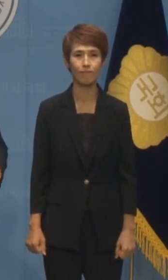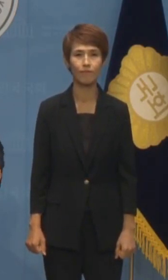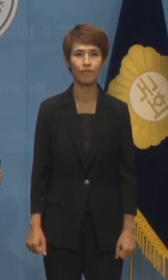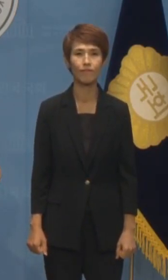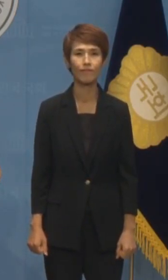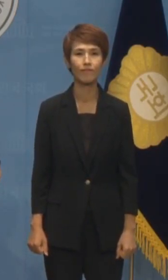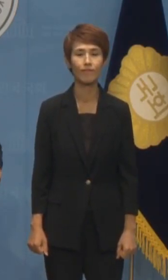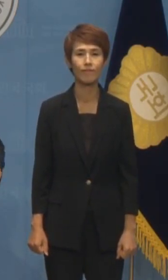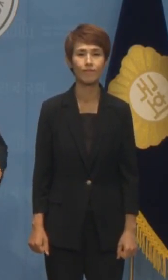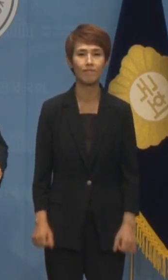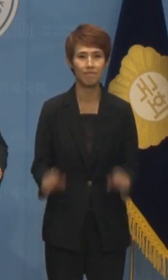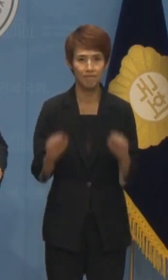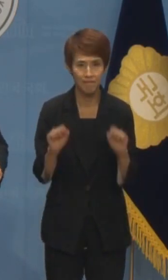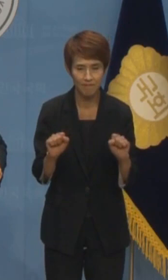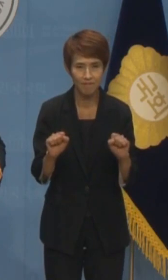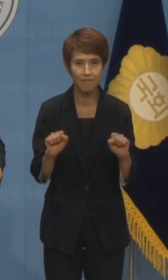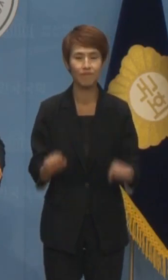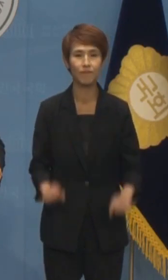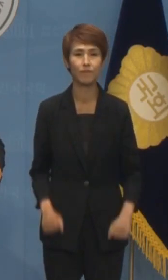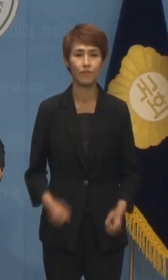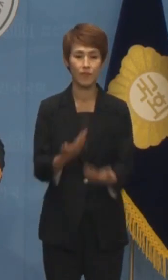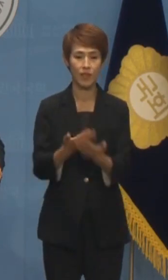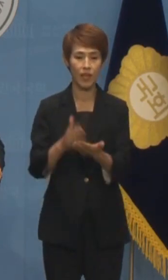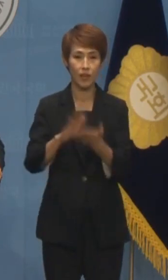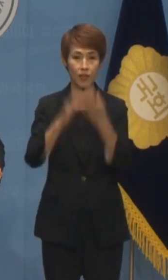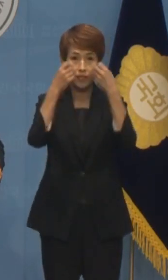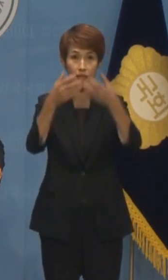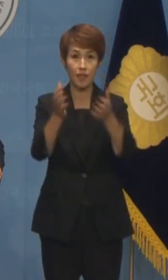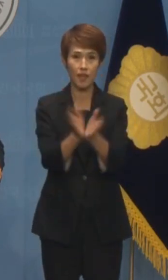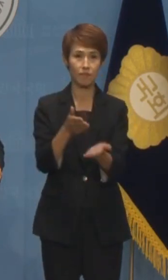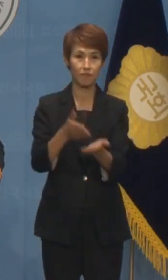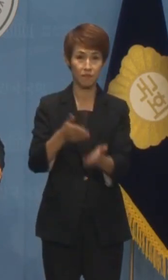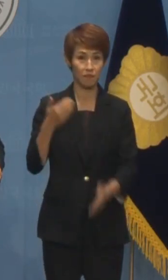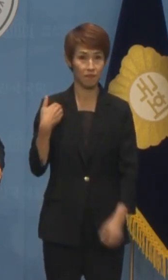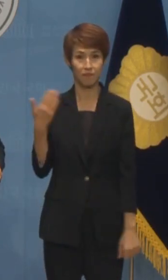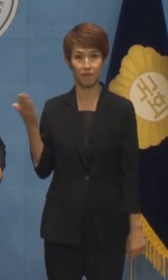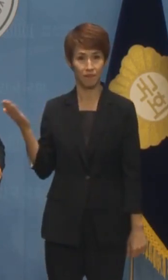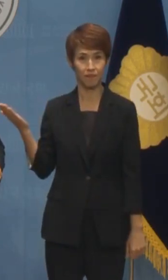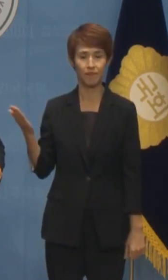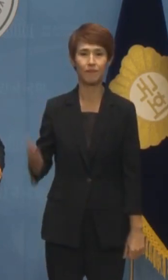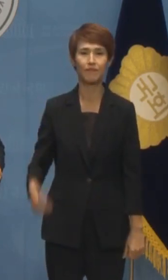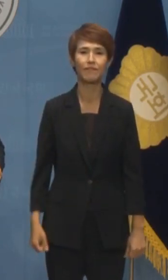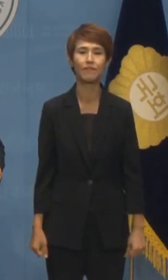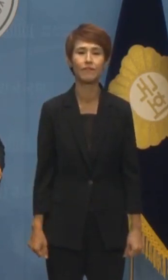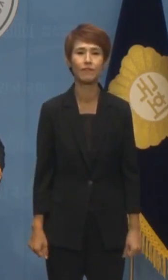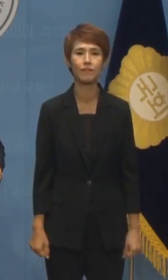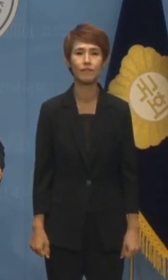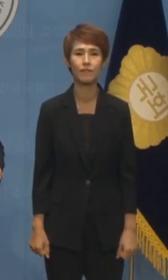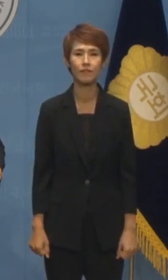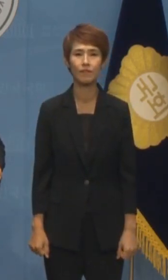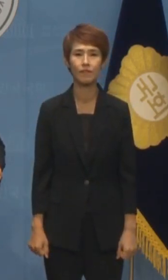안녕하세요. 개혁신당 수석대변인 김성렬입니다. 시작하겠습니다.